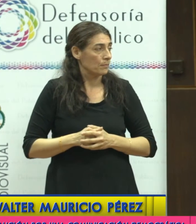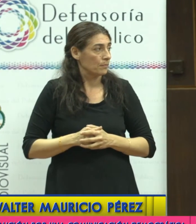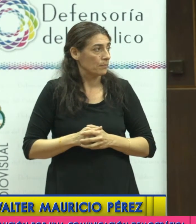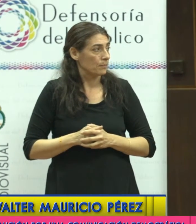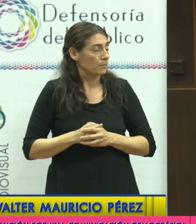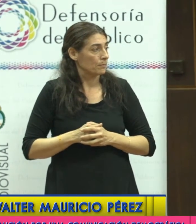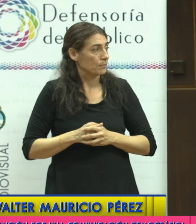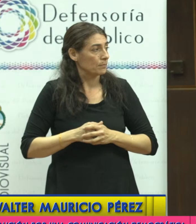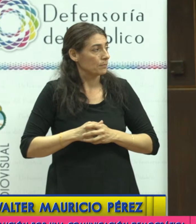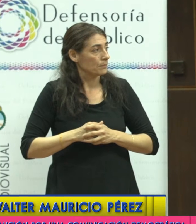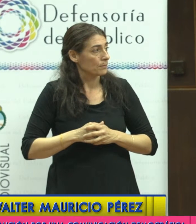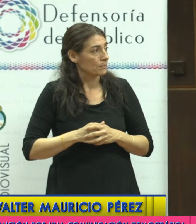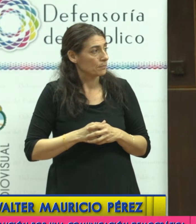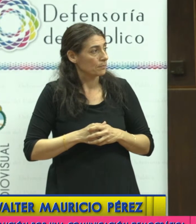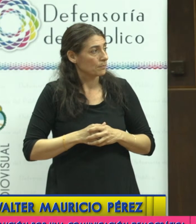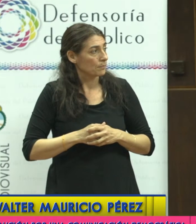locales, etc.